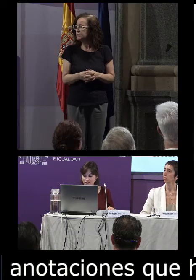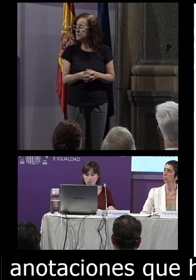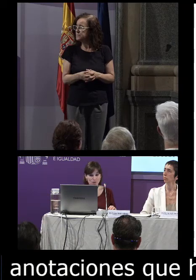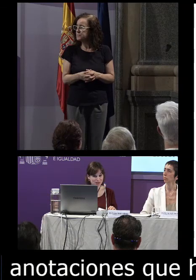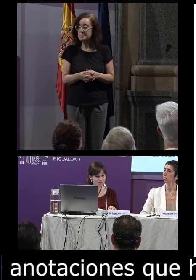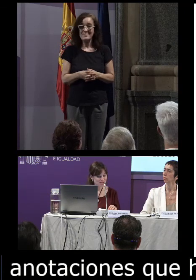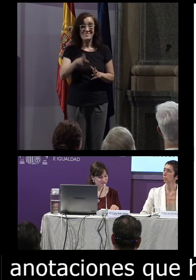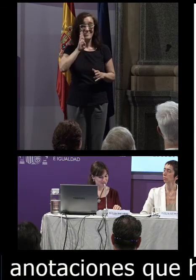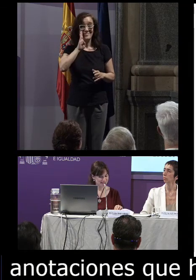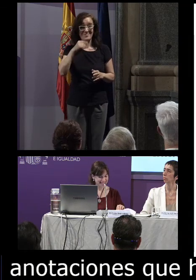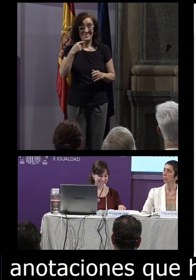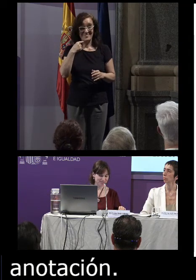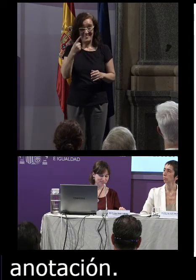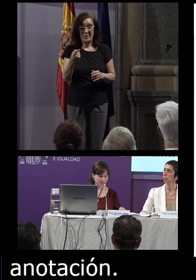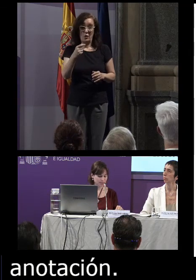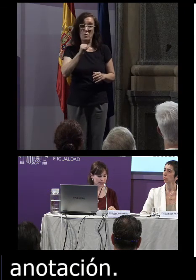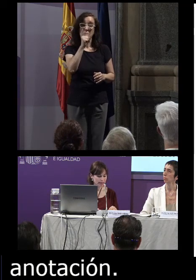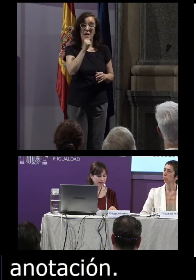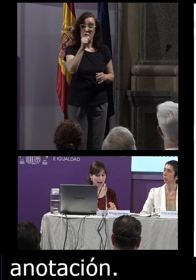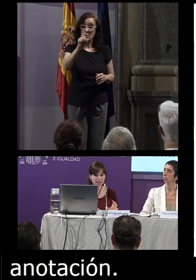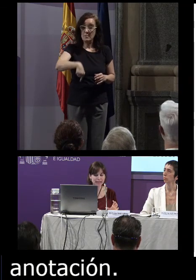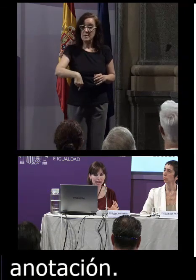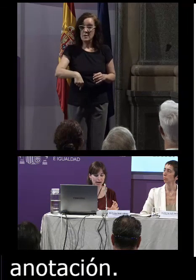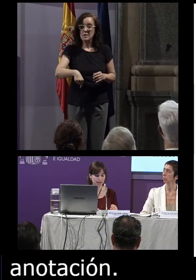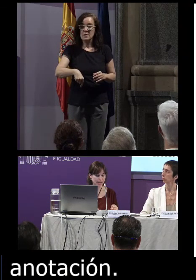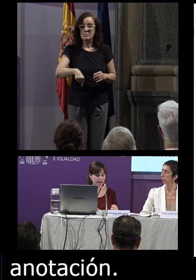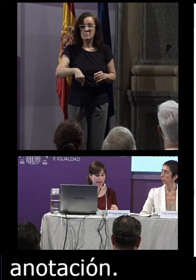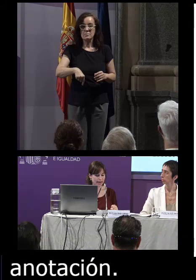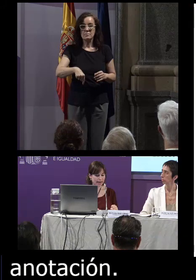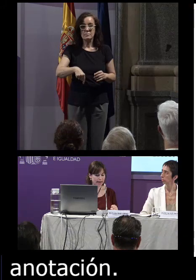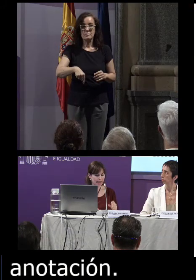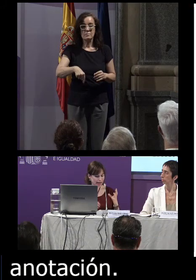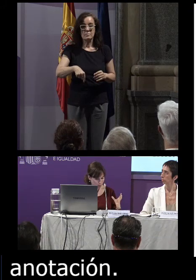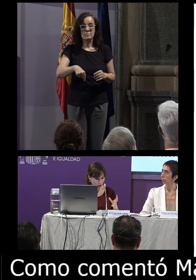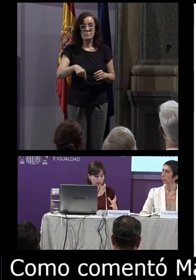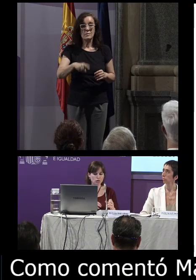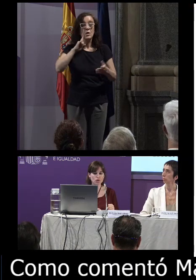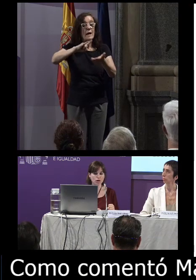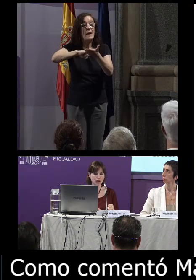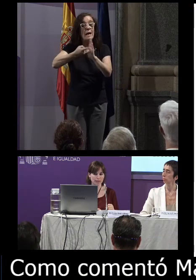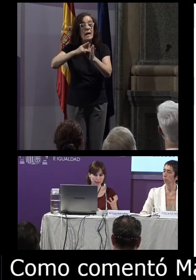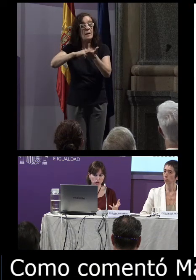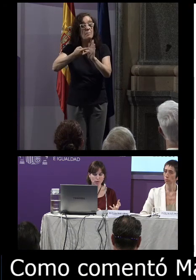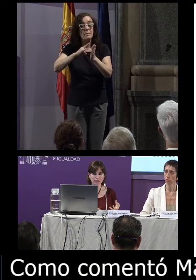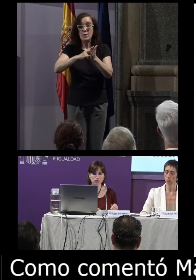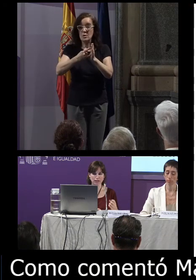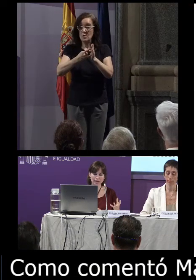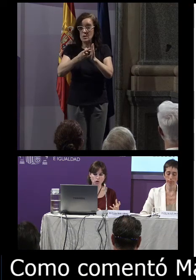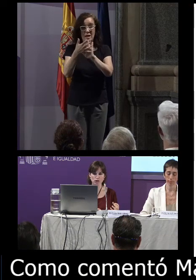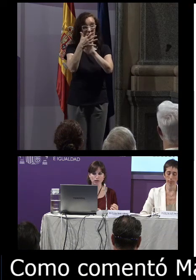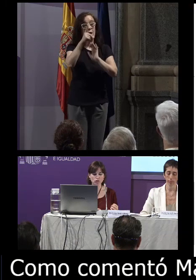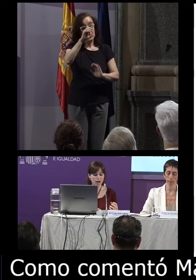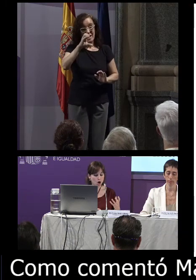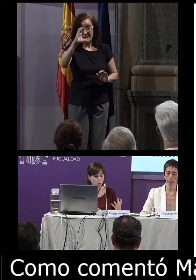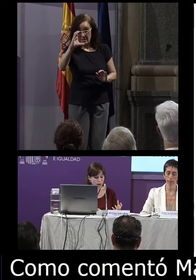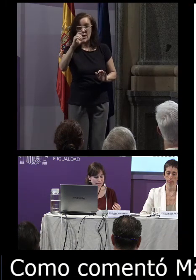como comentó Mariluz también cabe destacar que el proyecto tanto de lengua de signos catalana